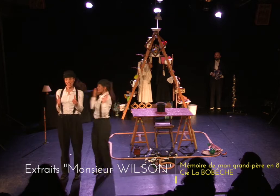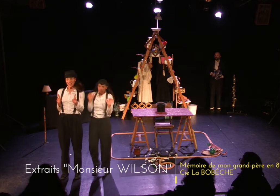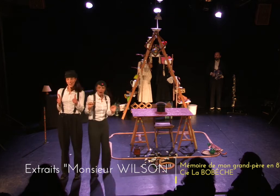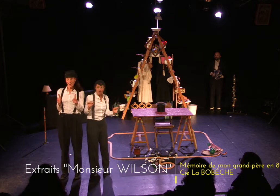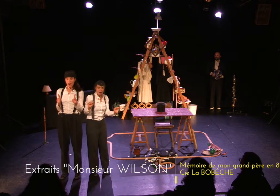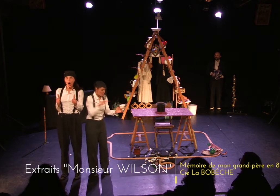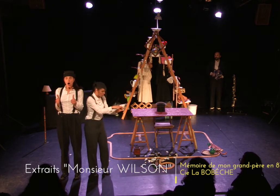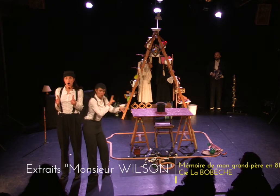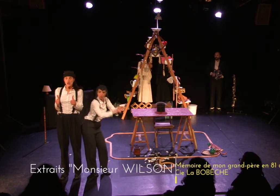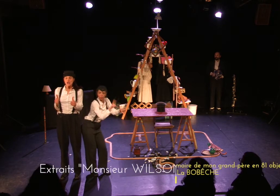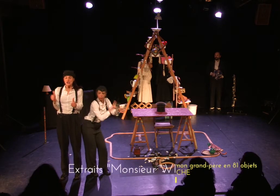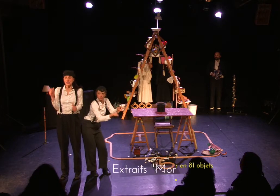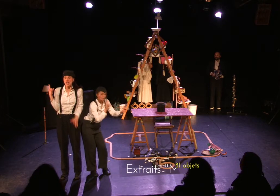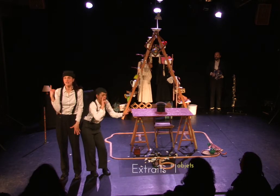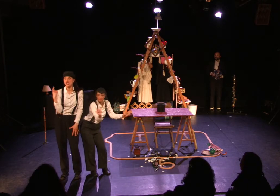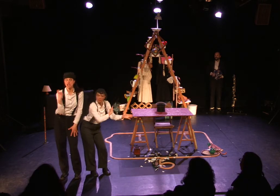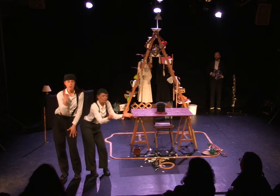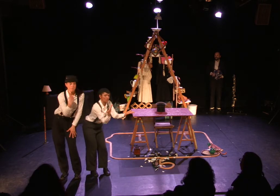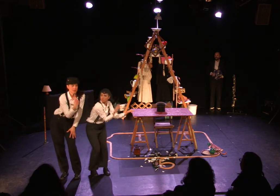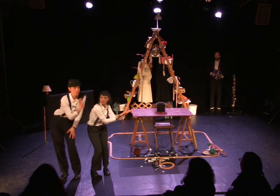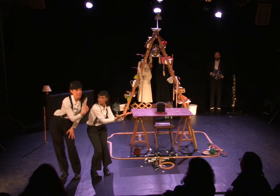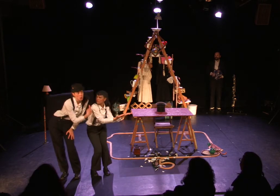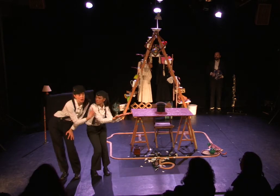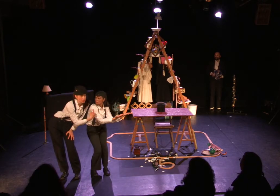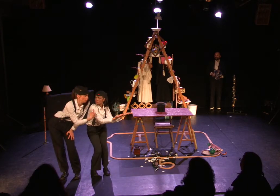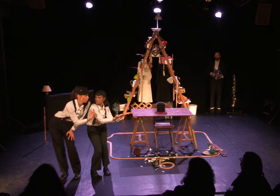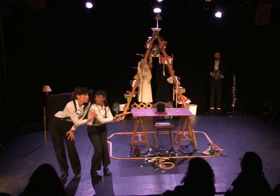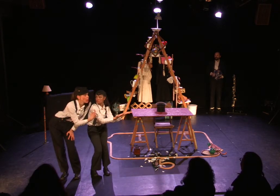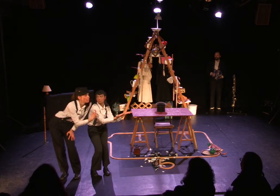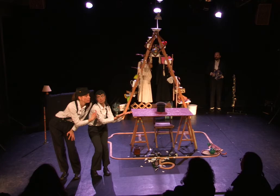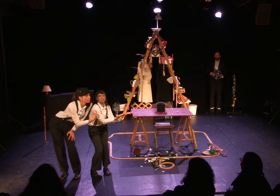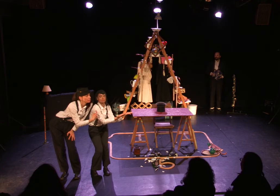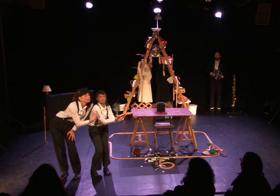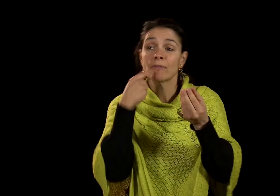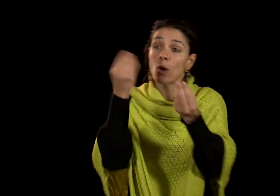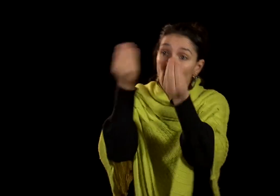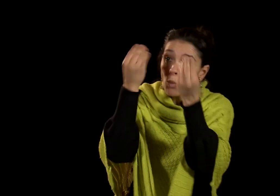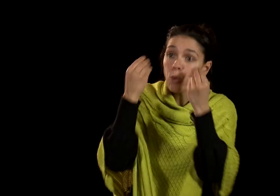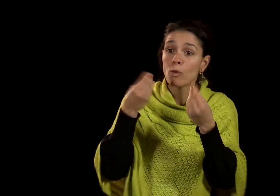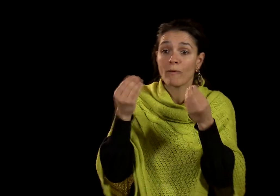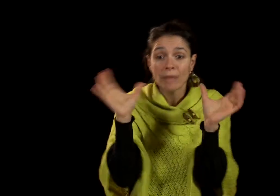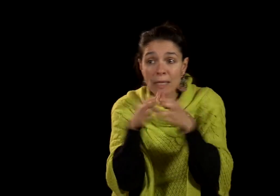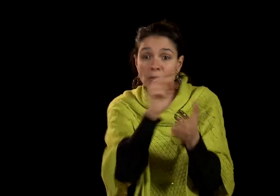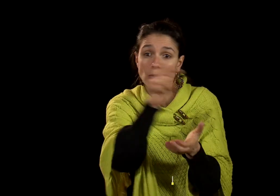Génial ! Je n'avais jamais vu ça auparavant. Le théâtre, tout ce qui est formation,